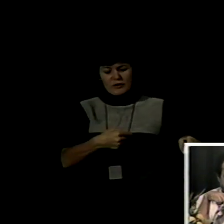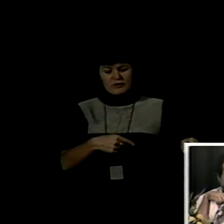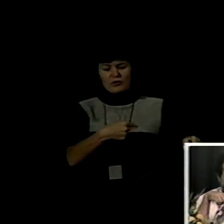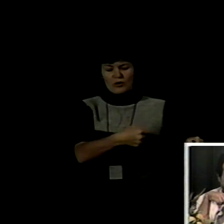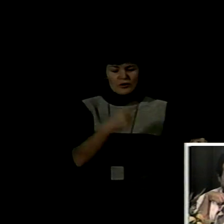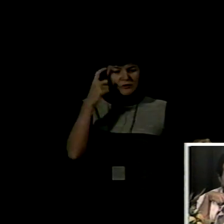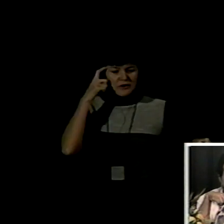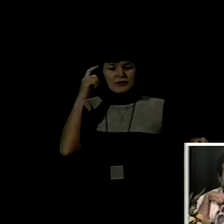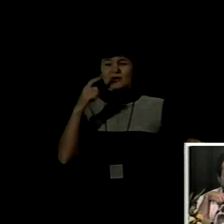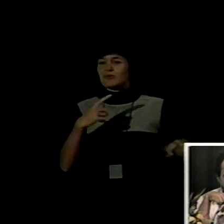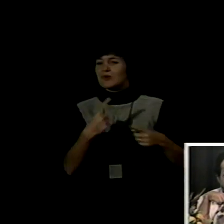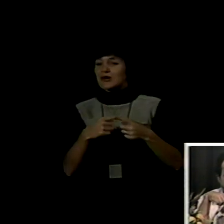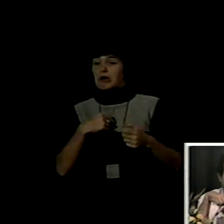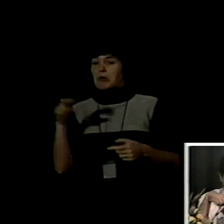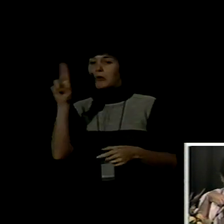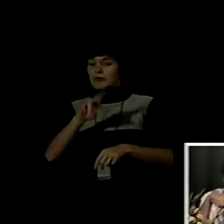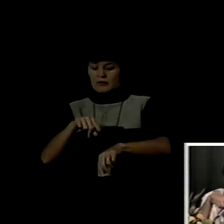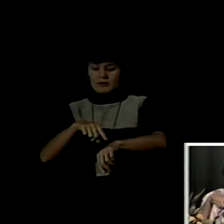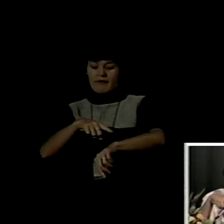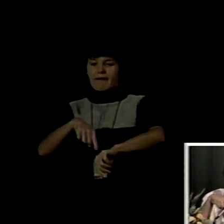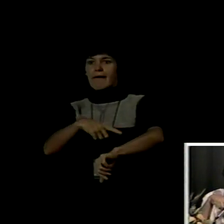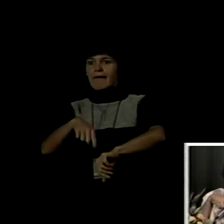tratemos de ser democráticos e igualitarios.